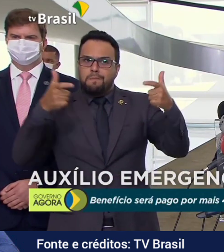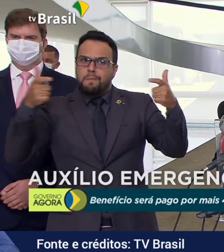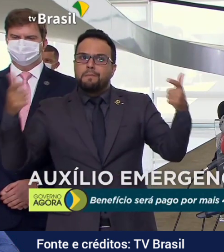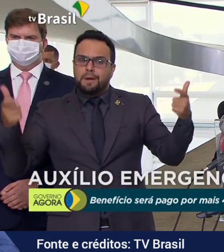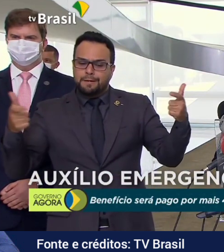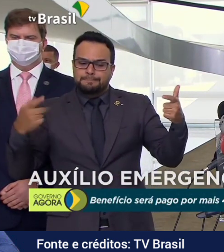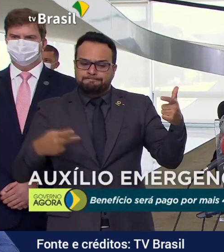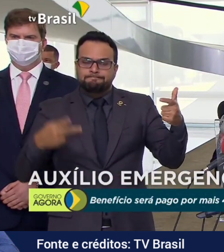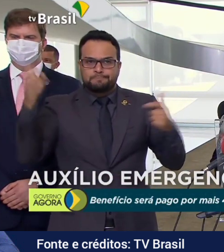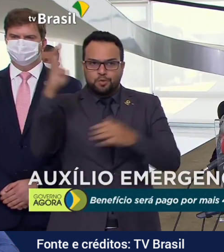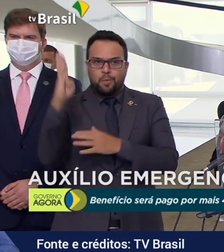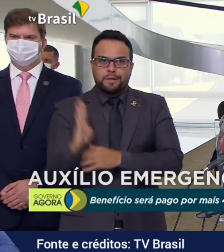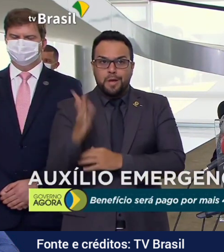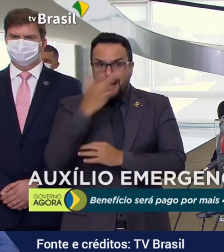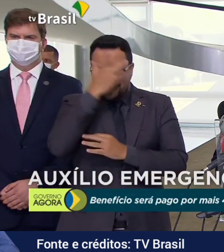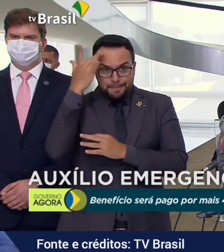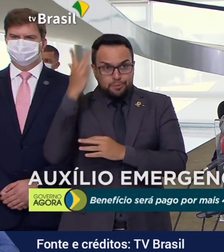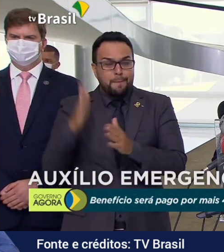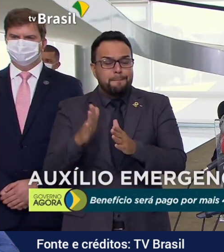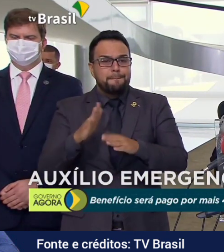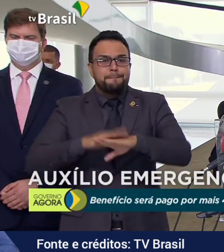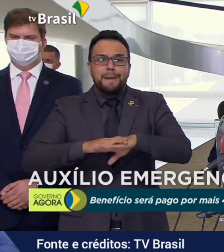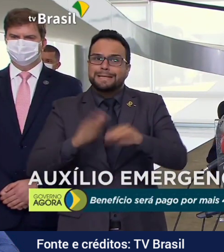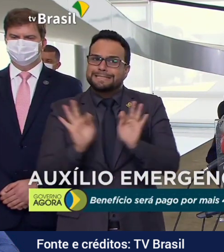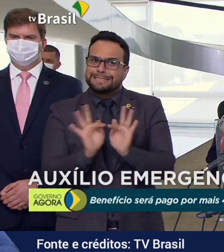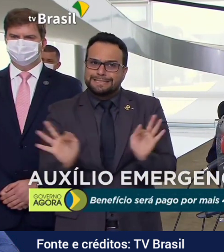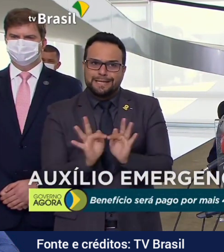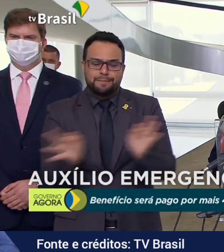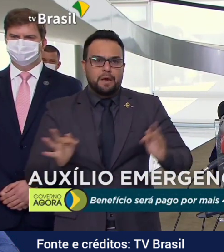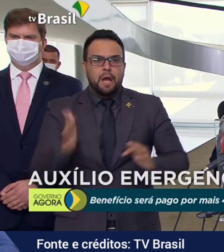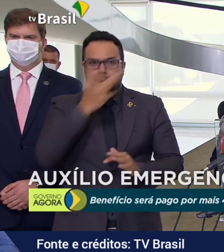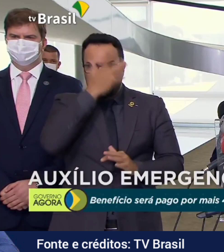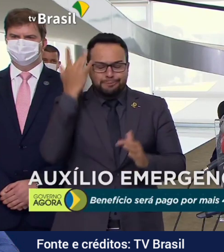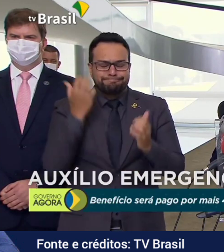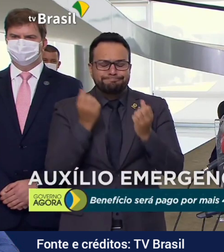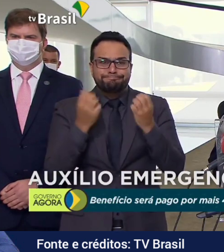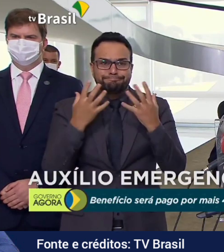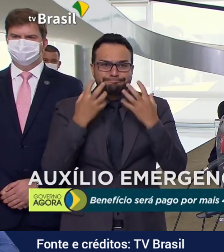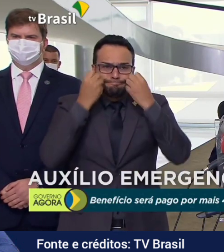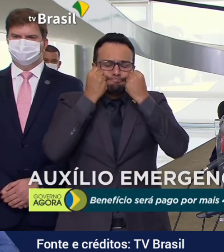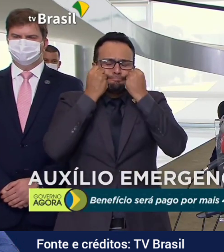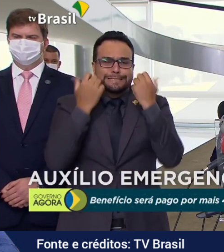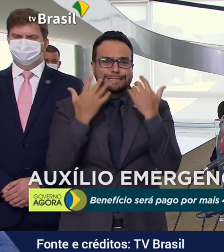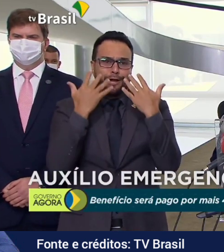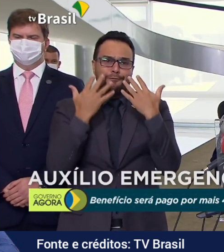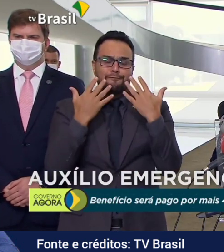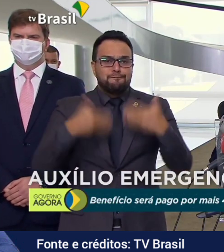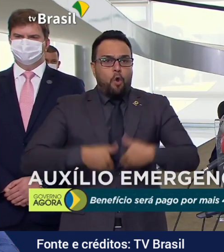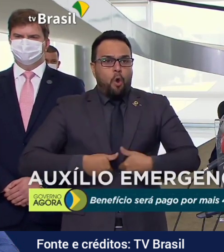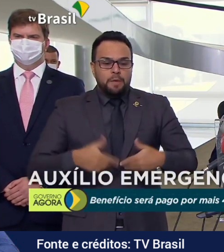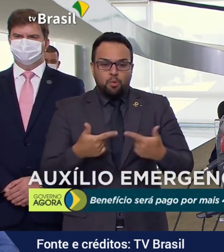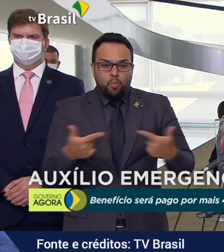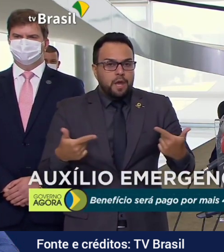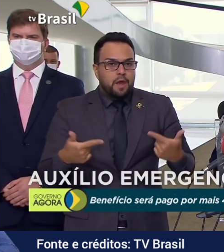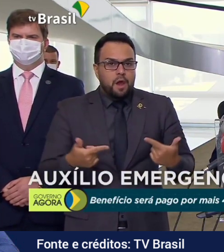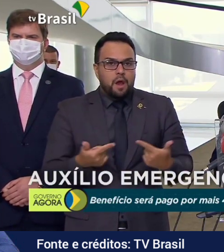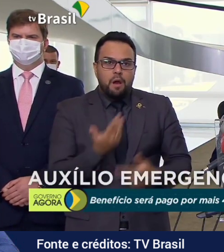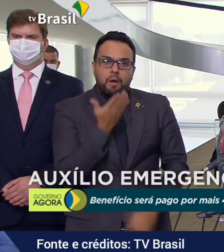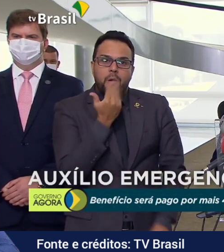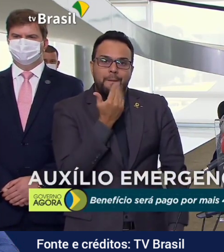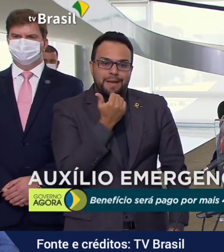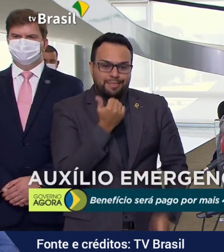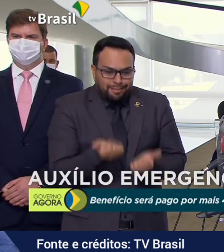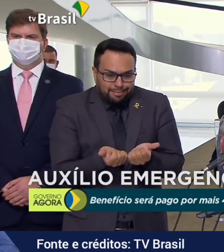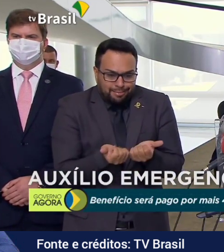na casa dessas pessoas, que lacrimejam seus olhos quando vêem que não têm o mínimo para